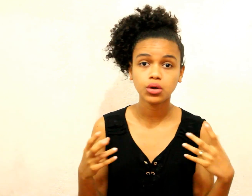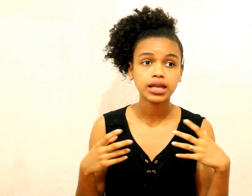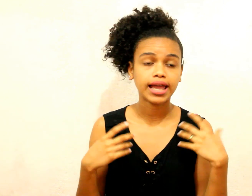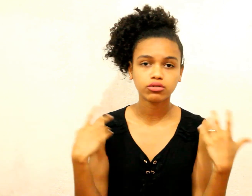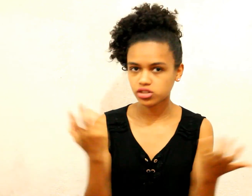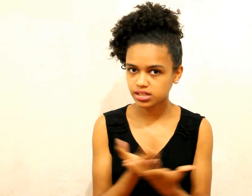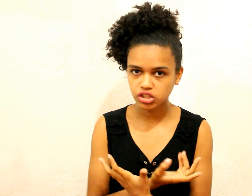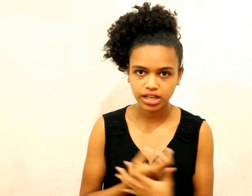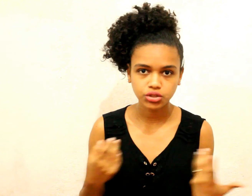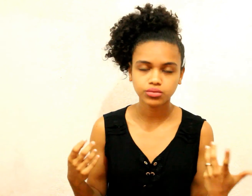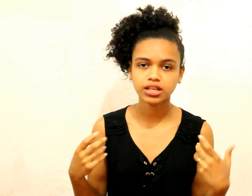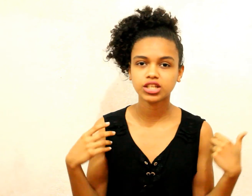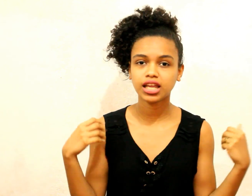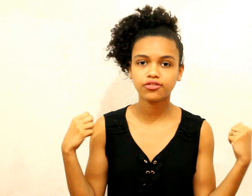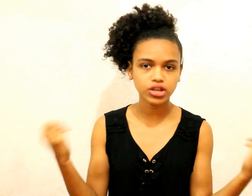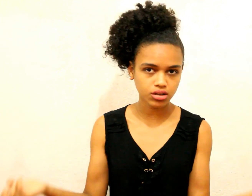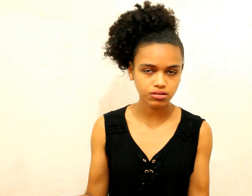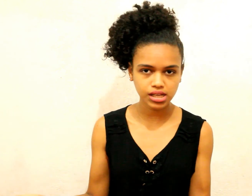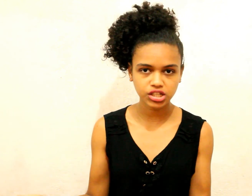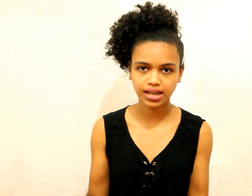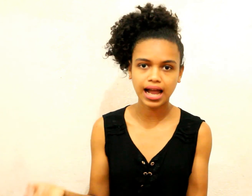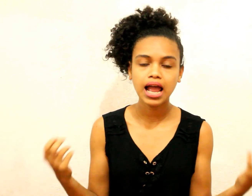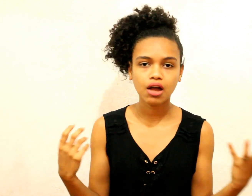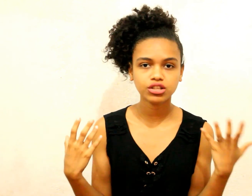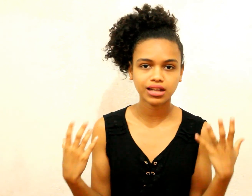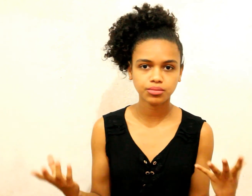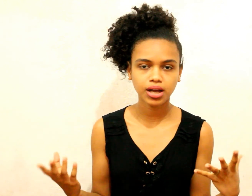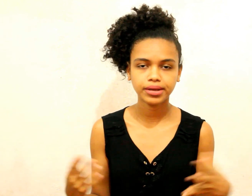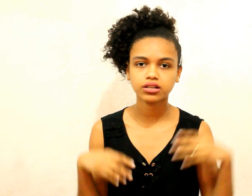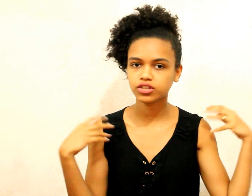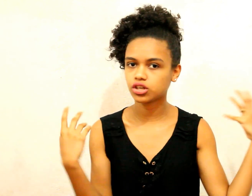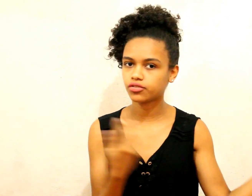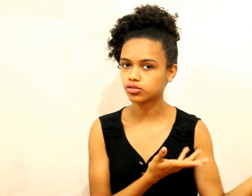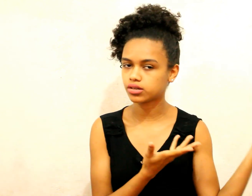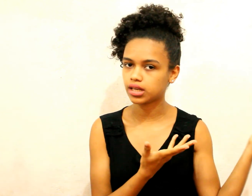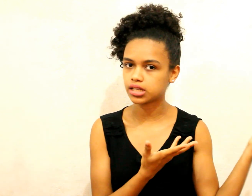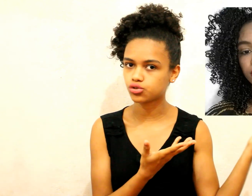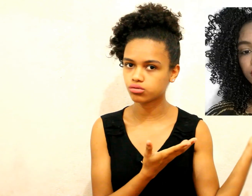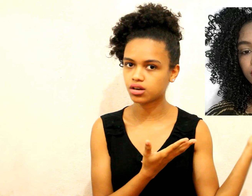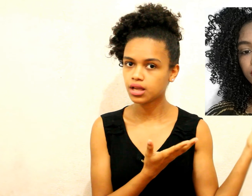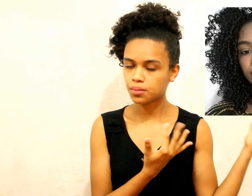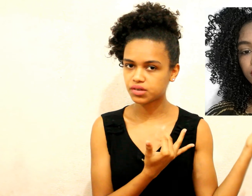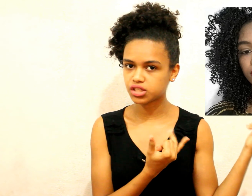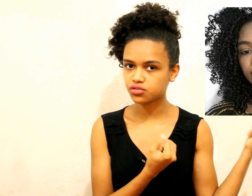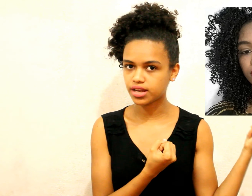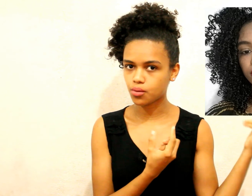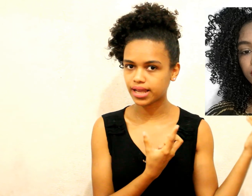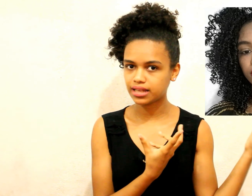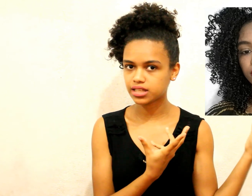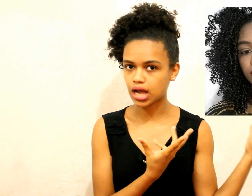Com todas as suas dicas juntas E foi isso que eu consegui chegar Ao resultado do meu cabelo Que eu vou deixar uma foto Com ele aqui solta Pra vocês verem Como é que ele está